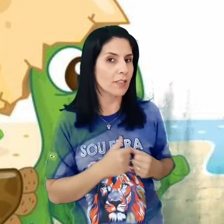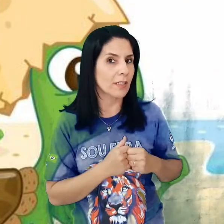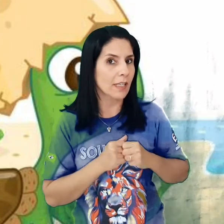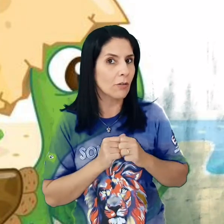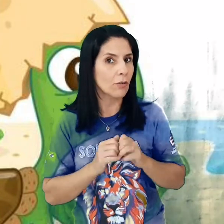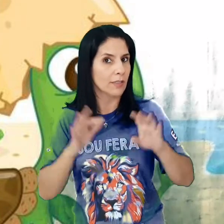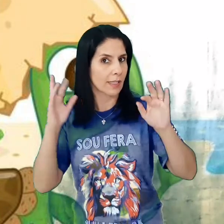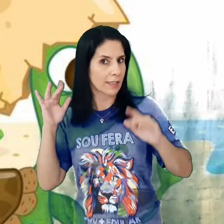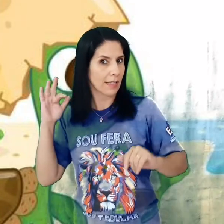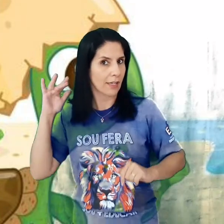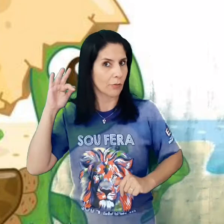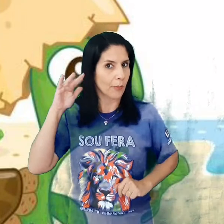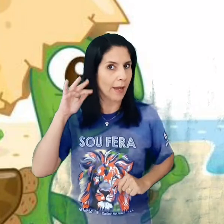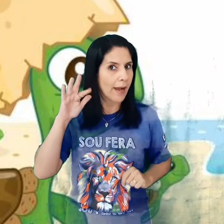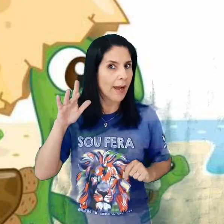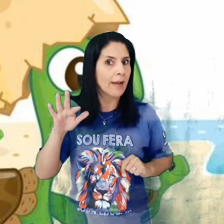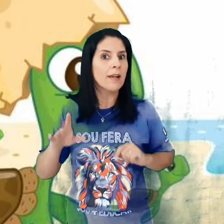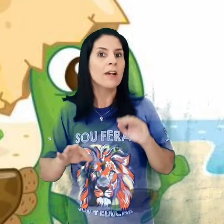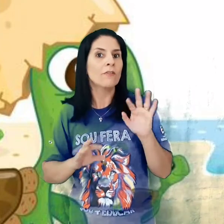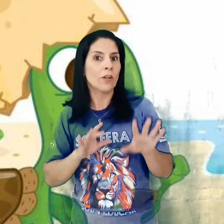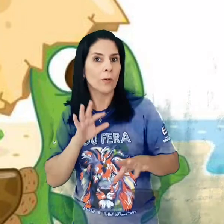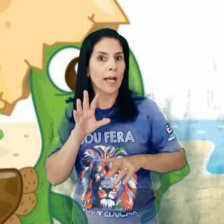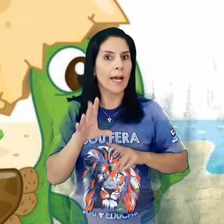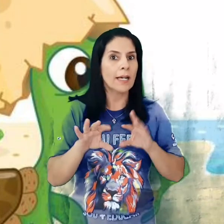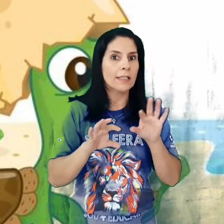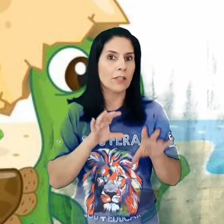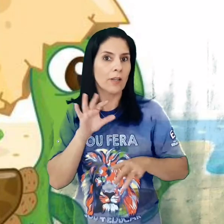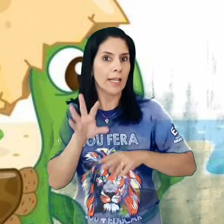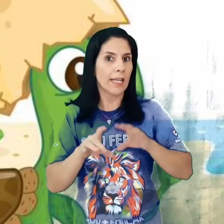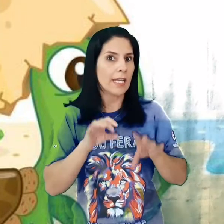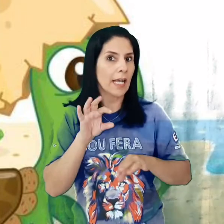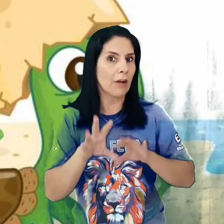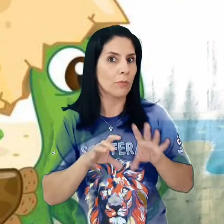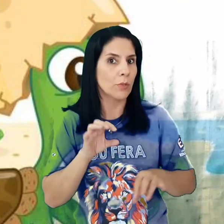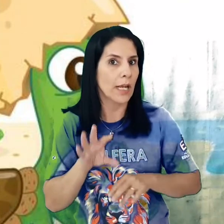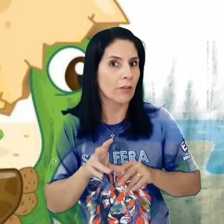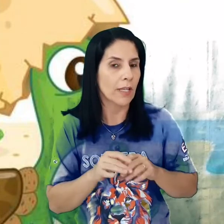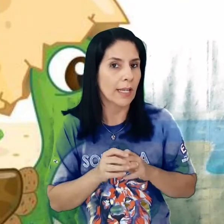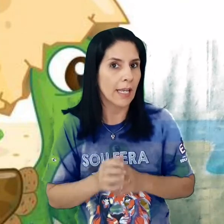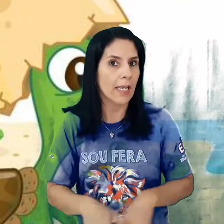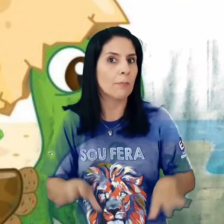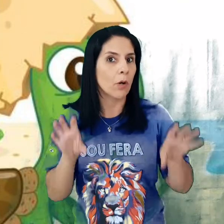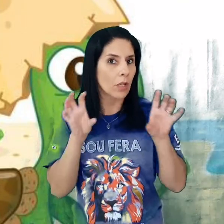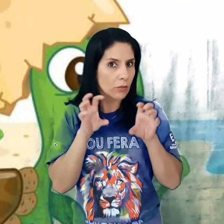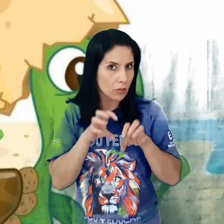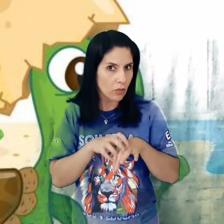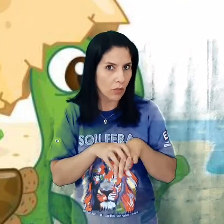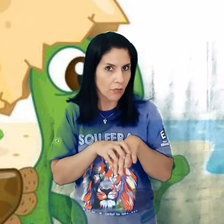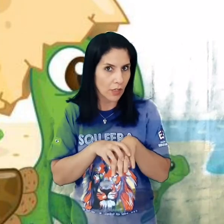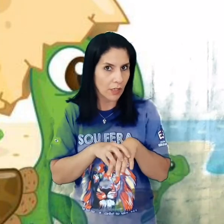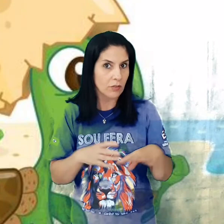das tartarugas. Elas saem do mar, vão lá andando na areia, cavam um buraco na areia, botam seus ovinhos,